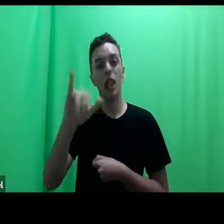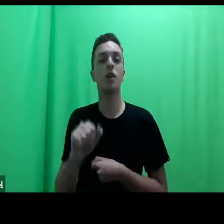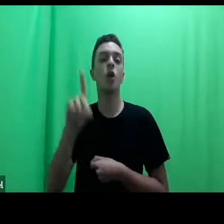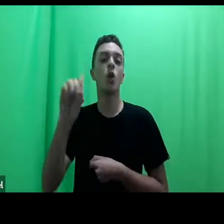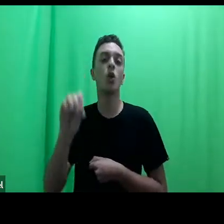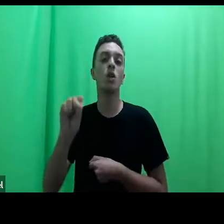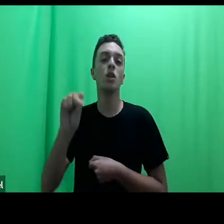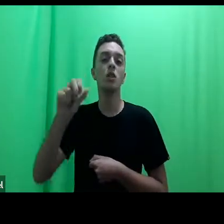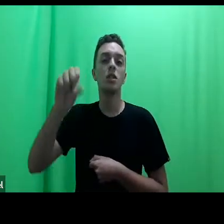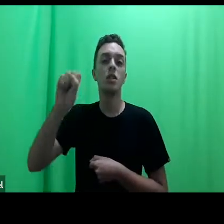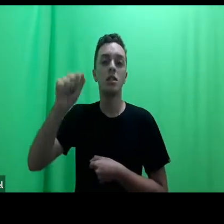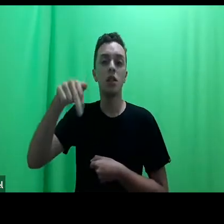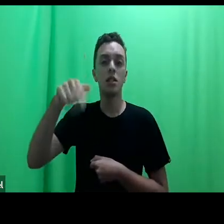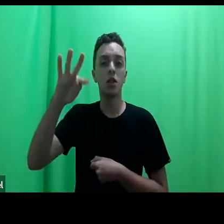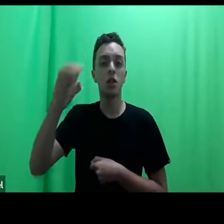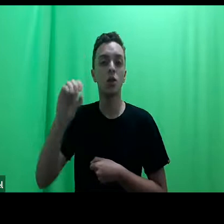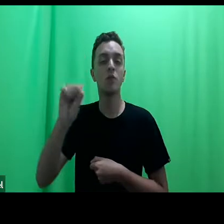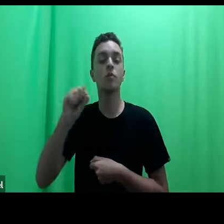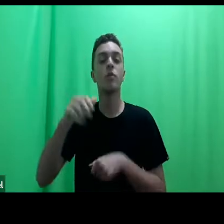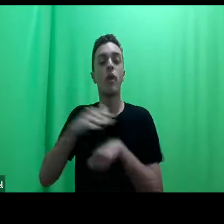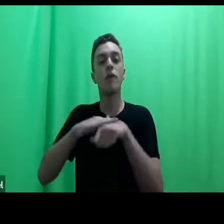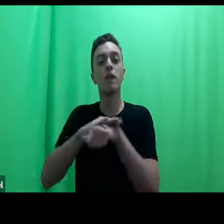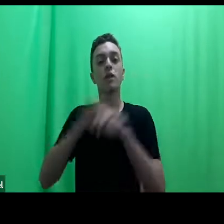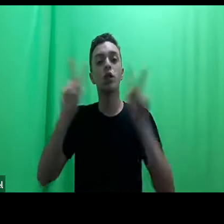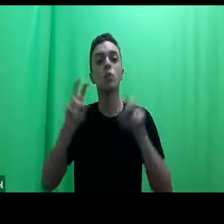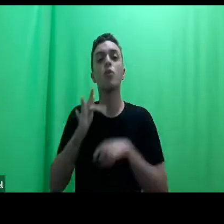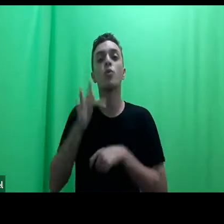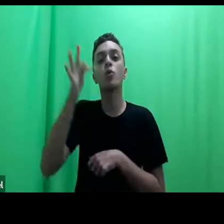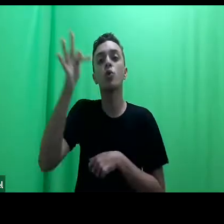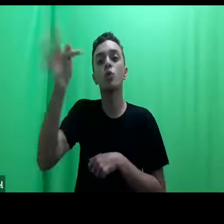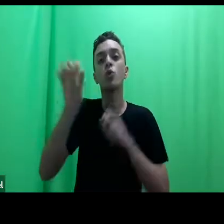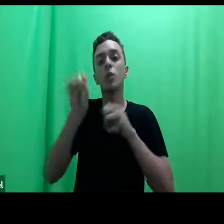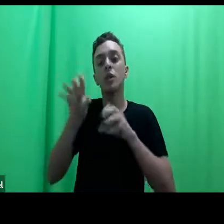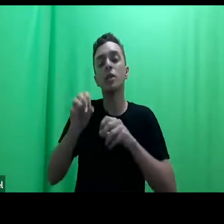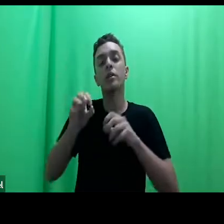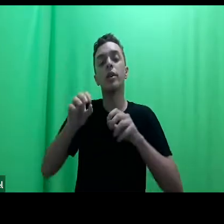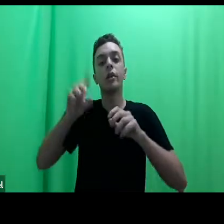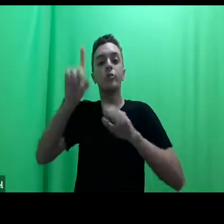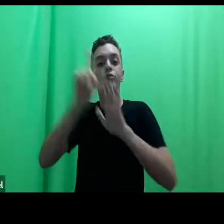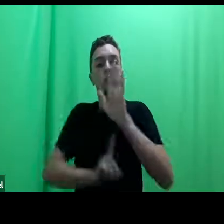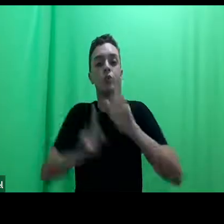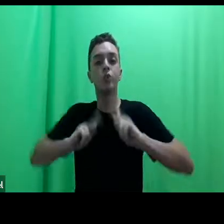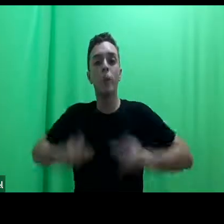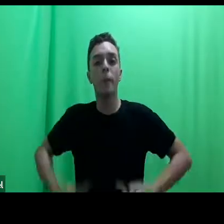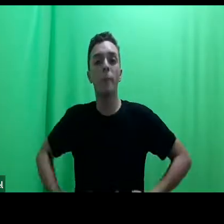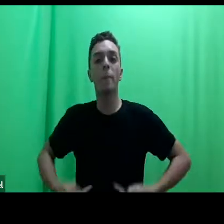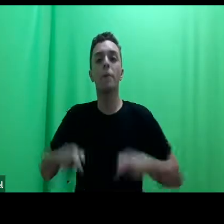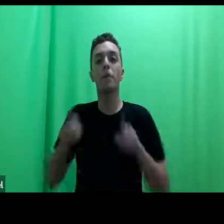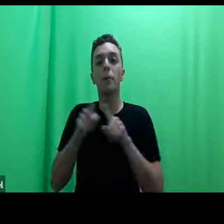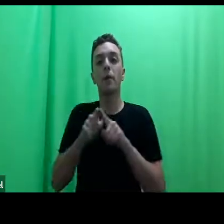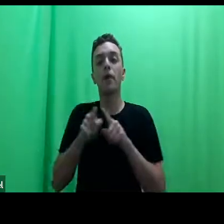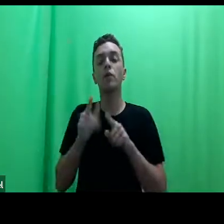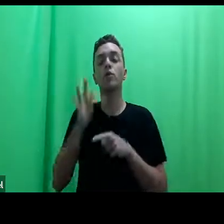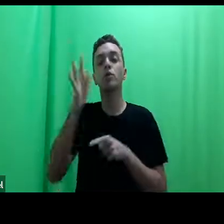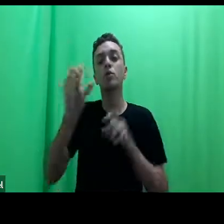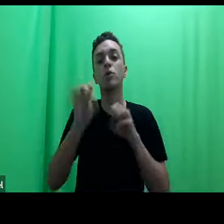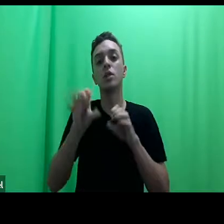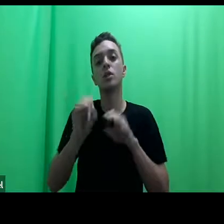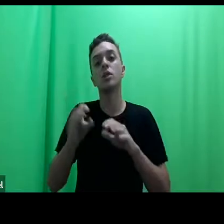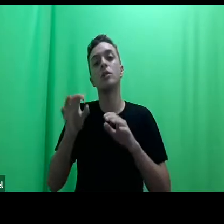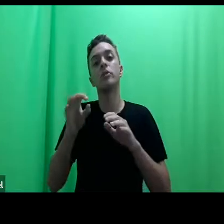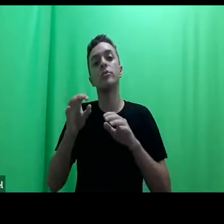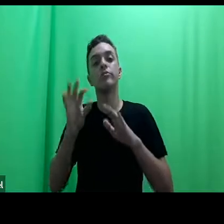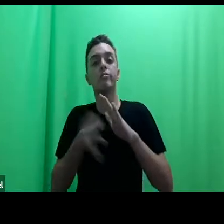pouquinho com a gente sobre o futuro do ensino dos direitos humanos e o futuro do ensino clínico, né, como é que a gente pode pensar